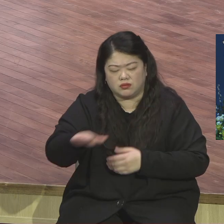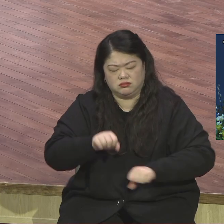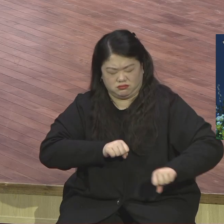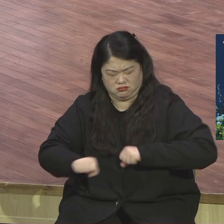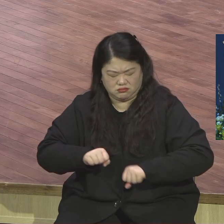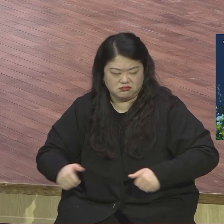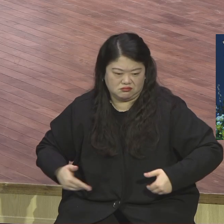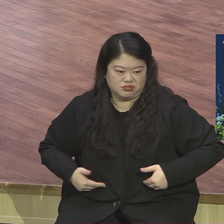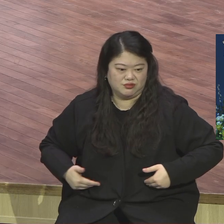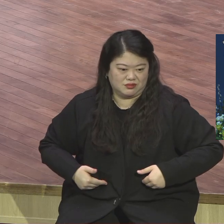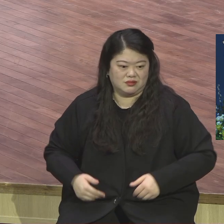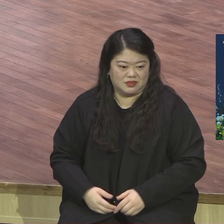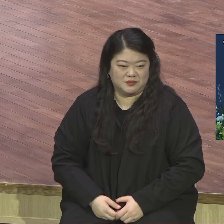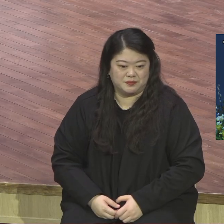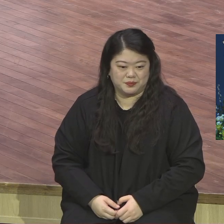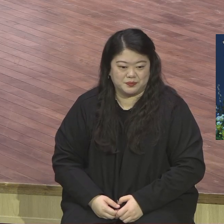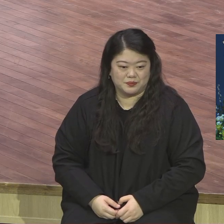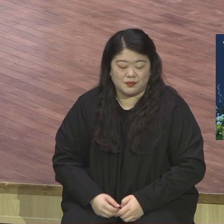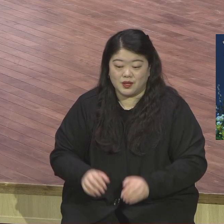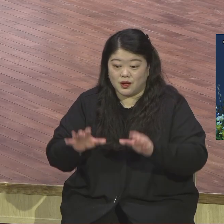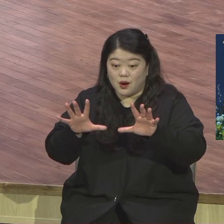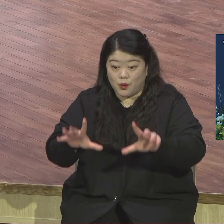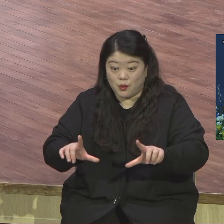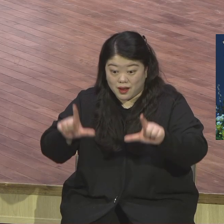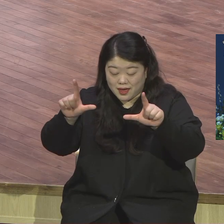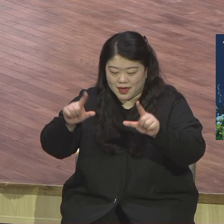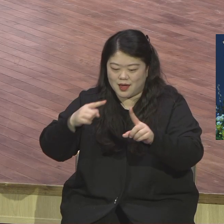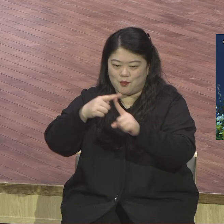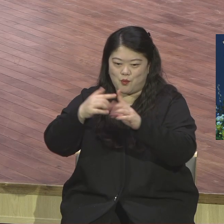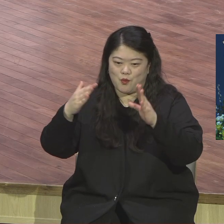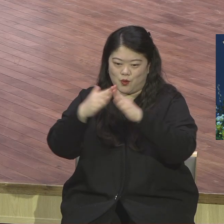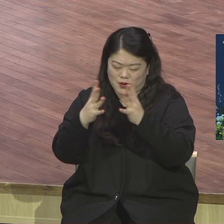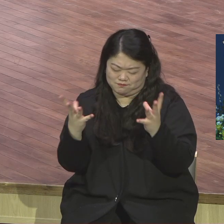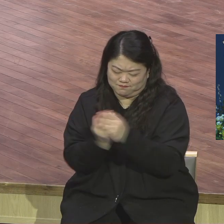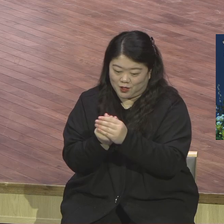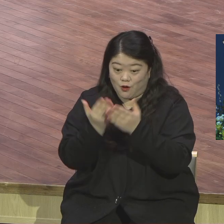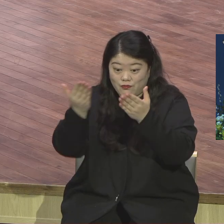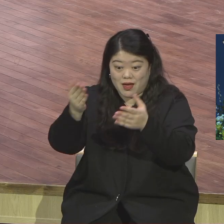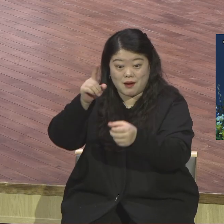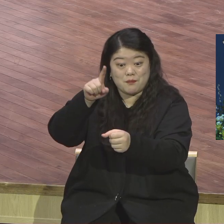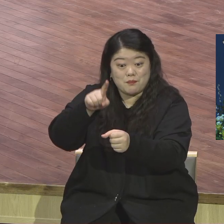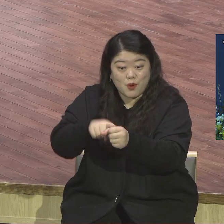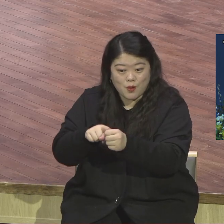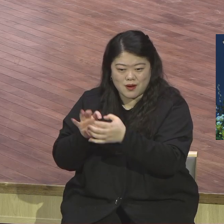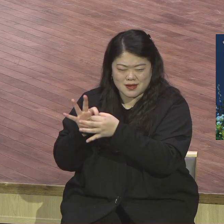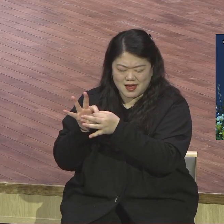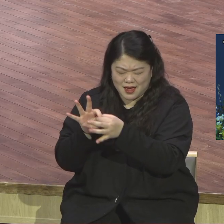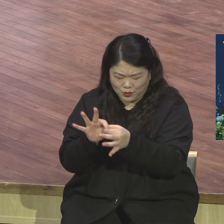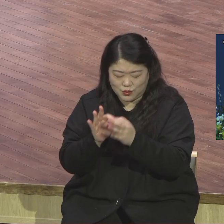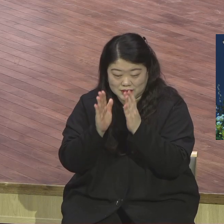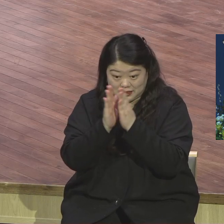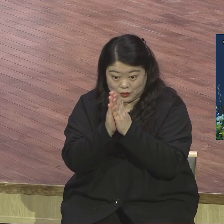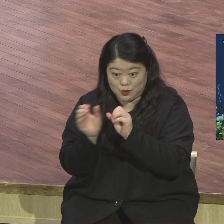2022년 본당 헌당을 향해서 언약적 기도를 하며 도전해 나갑시다 이런